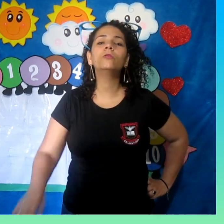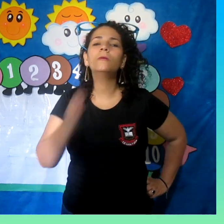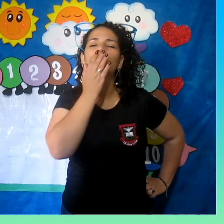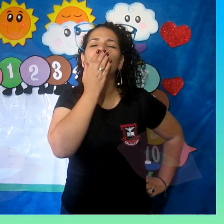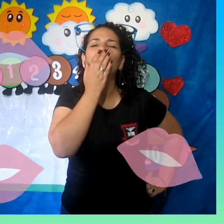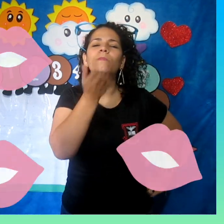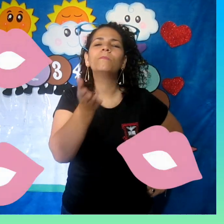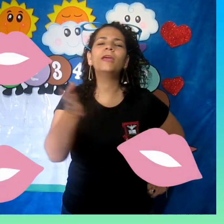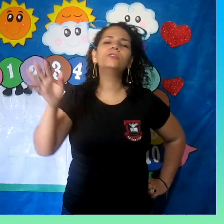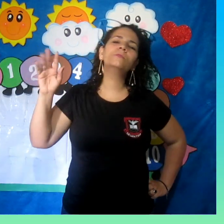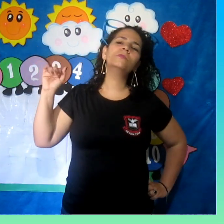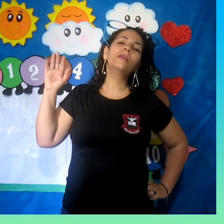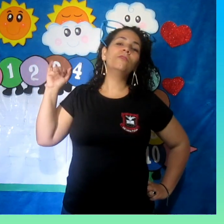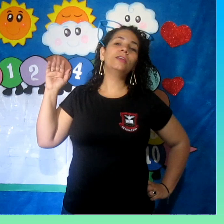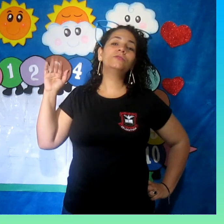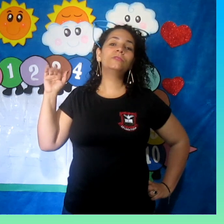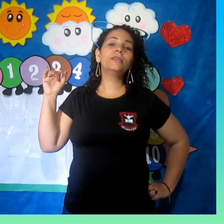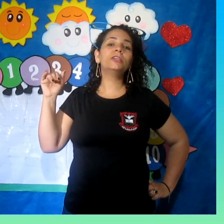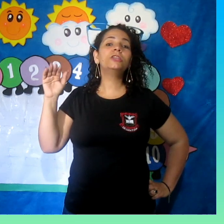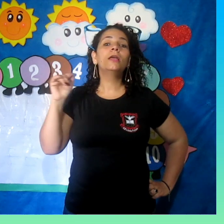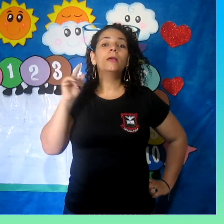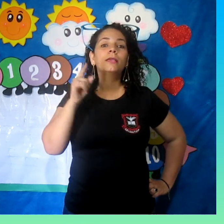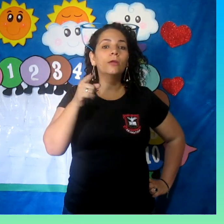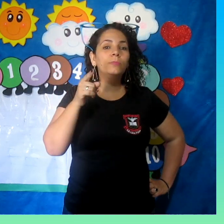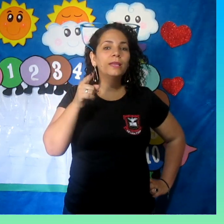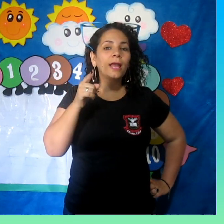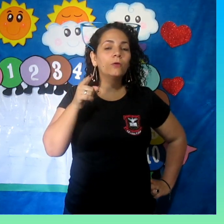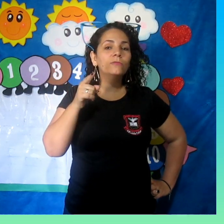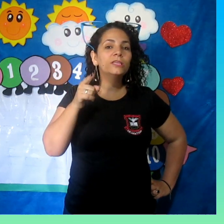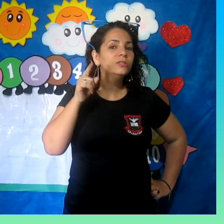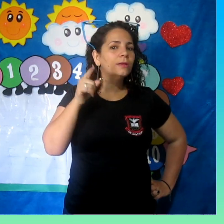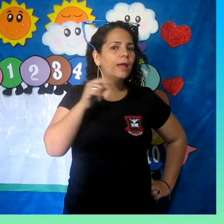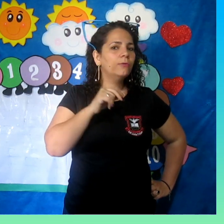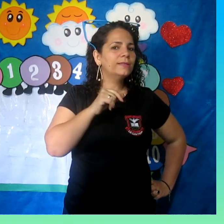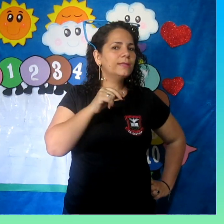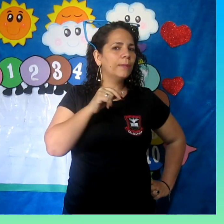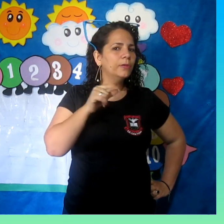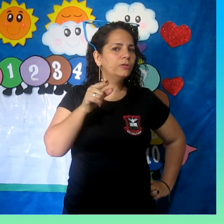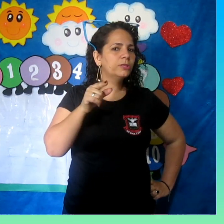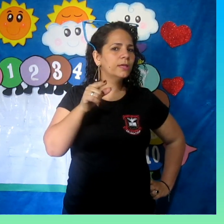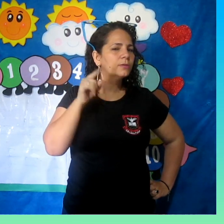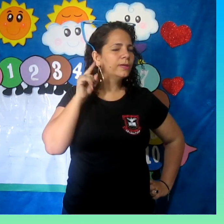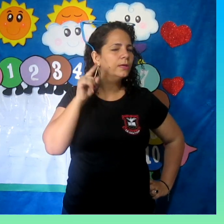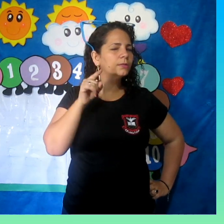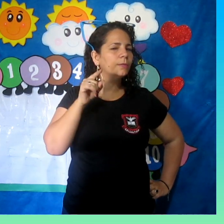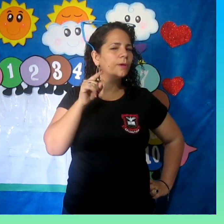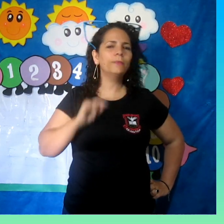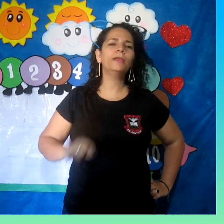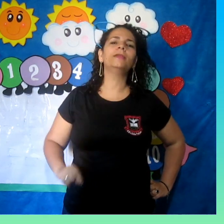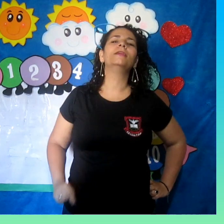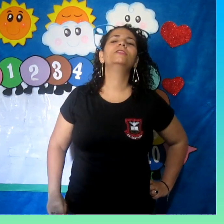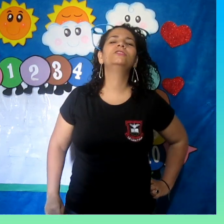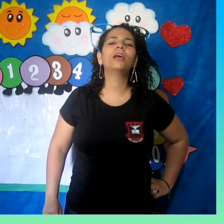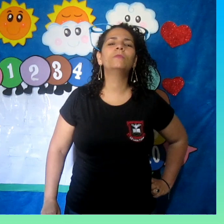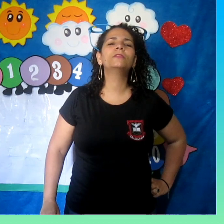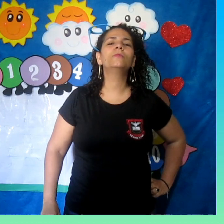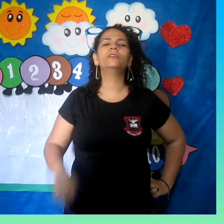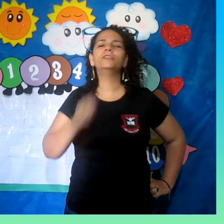Beijo, beijo vocês Quero brincar com vocês lá no WhatsApp Não esqueçam, encantem para mim Tchau, meus amores